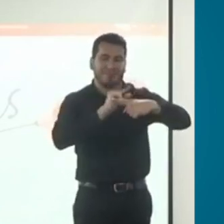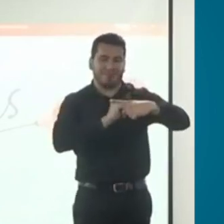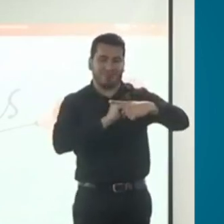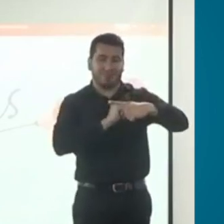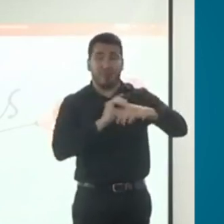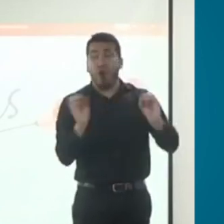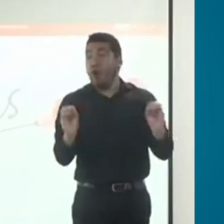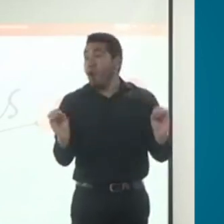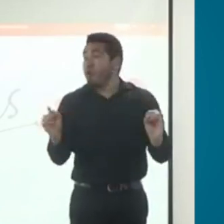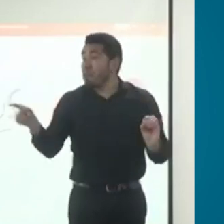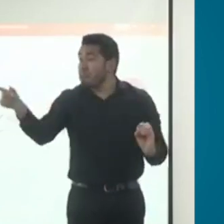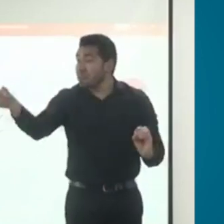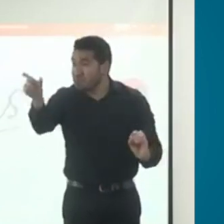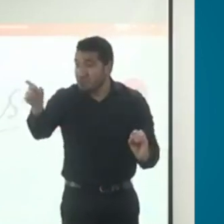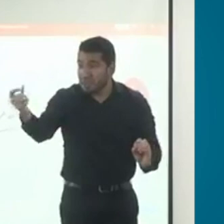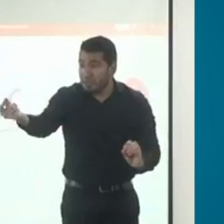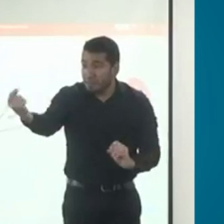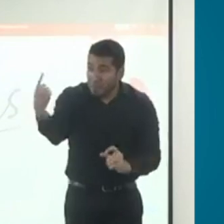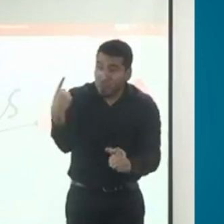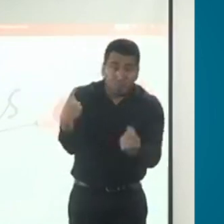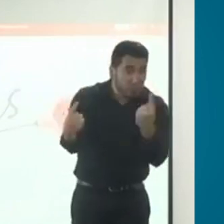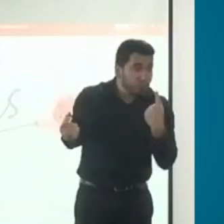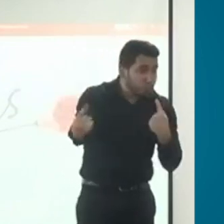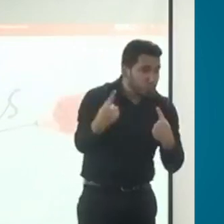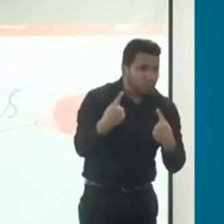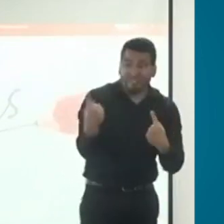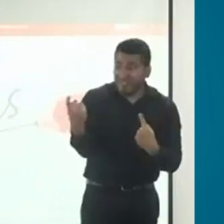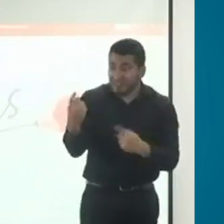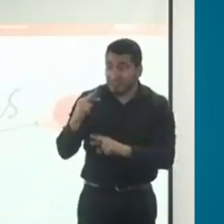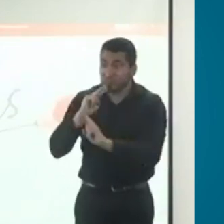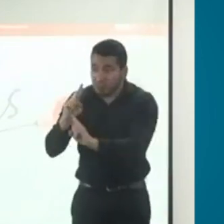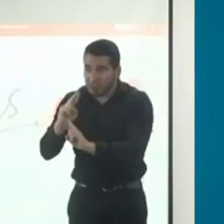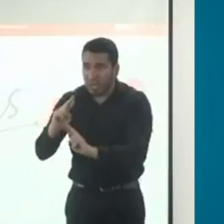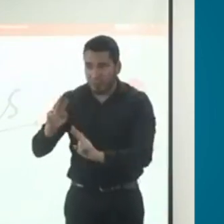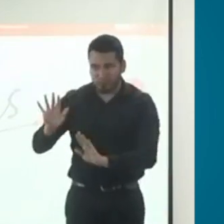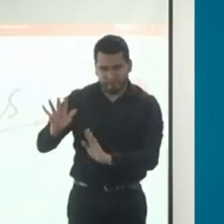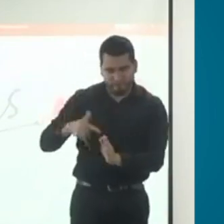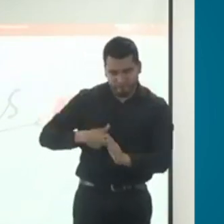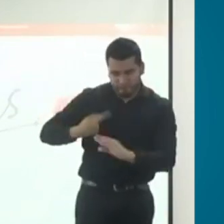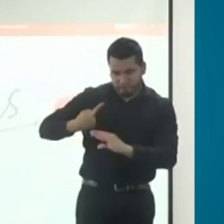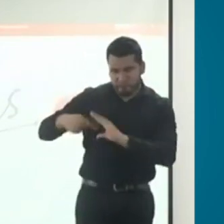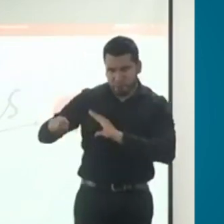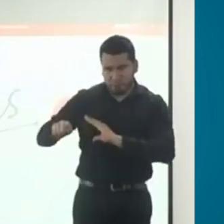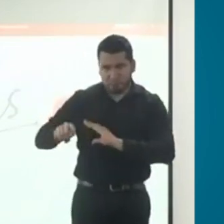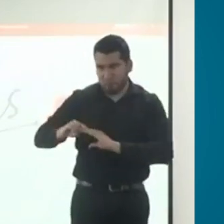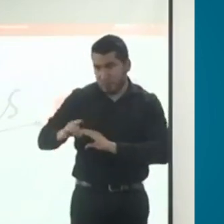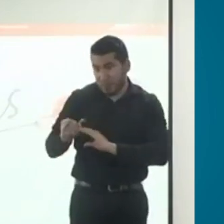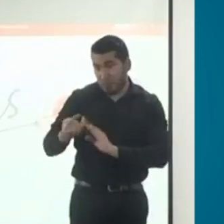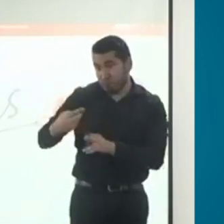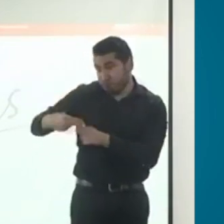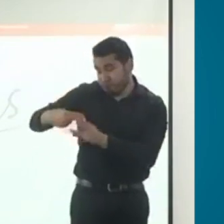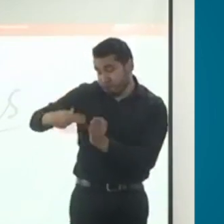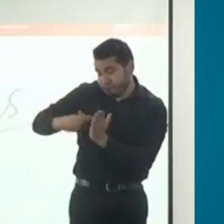que los hicieron. Para aquellos que participaron vía streaming, vamos también a responderlas